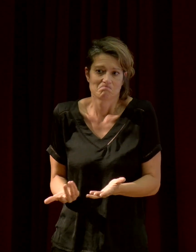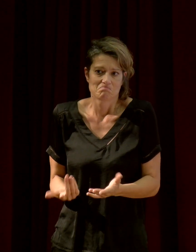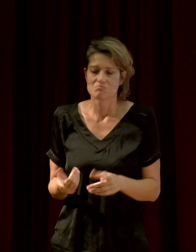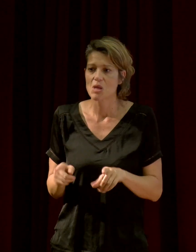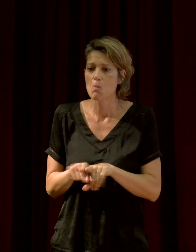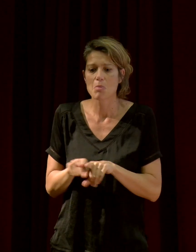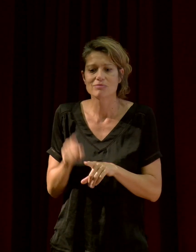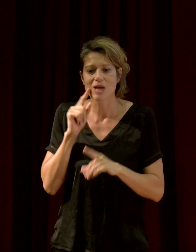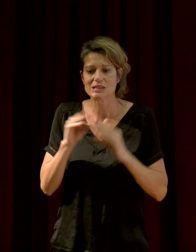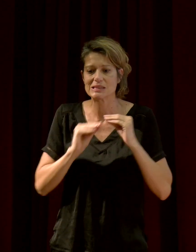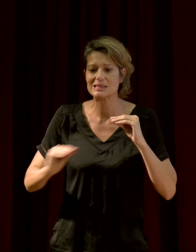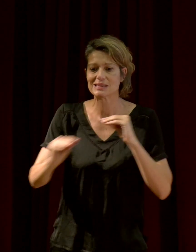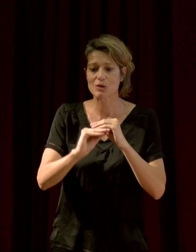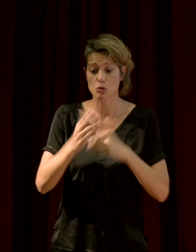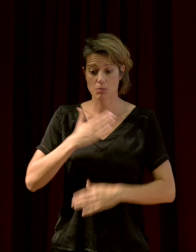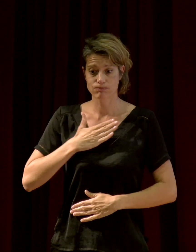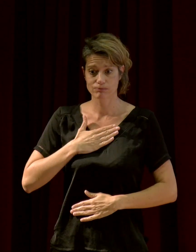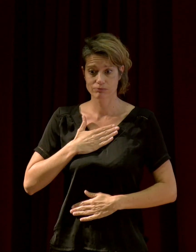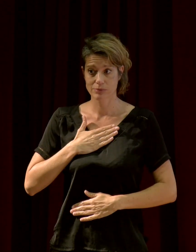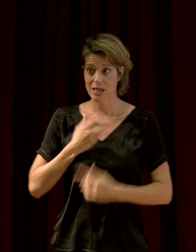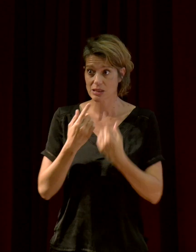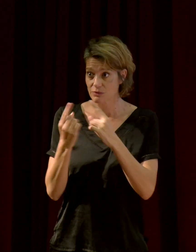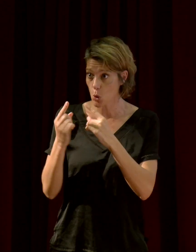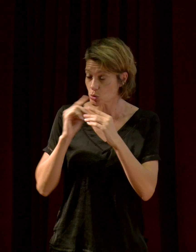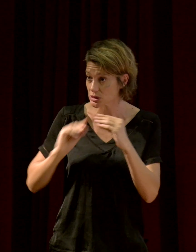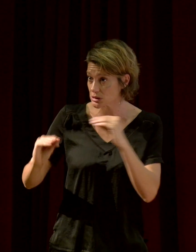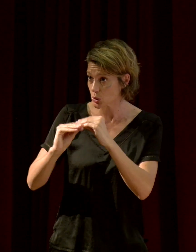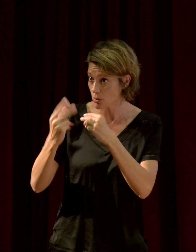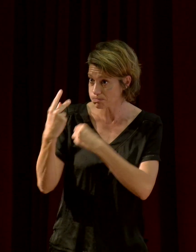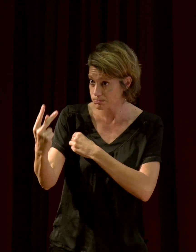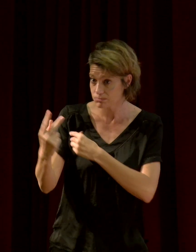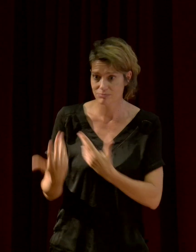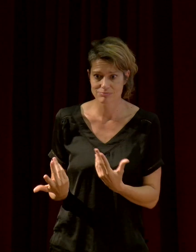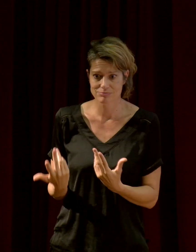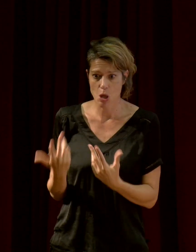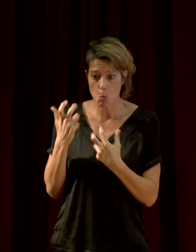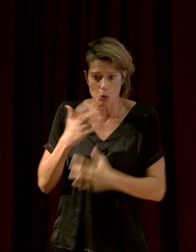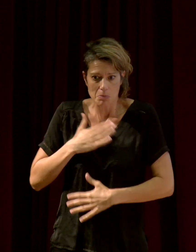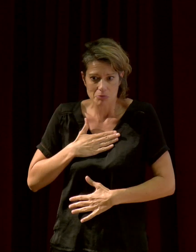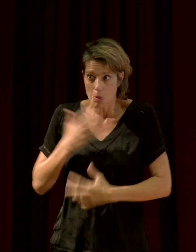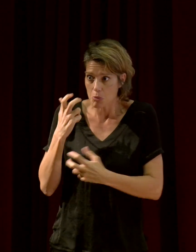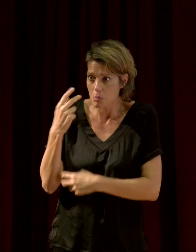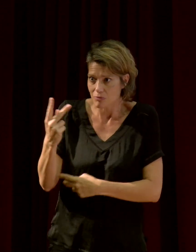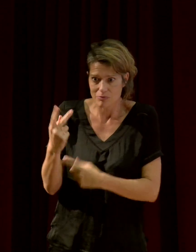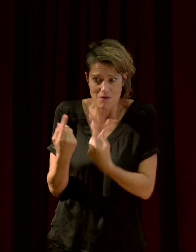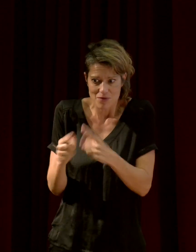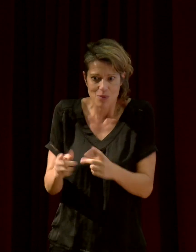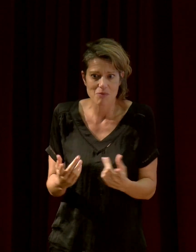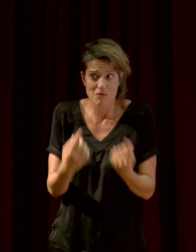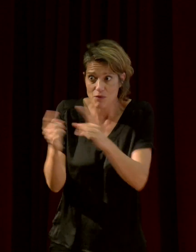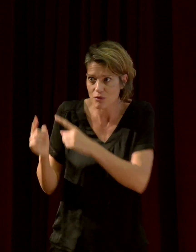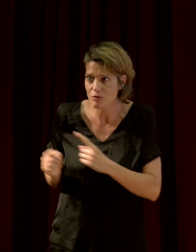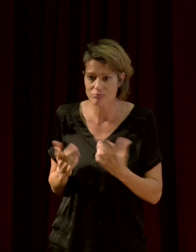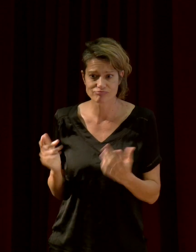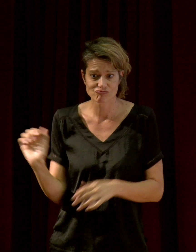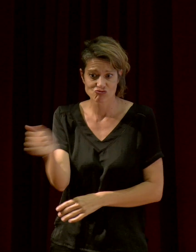-à que, mon silence n'est pas le vôtre, votre bruit n'est pas mon bruit, et votre signal n'est pas le mien.